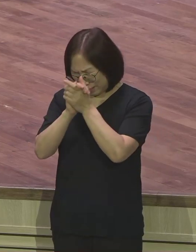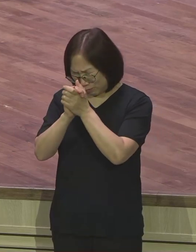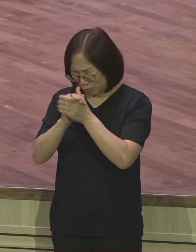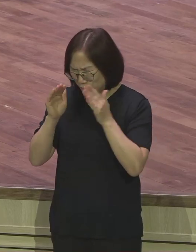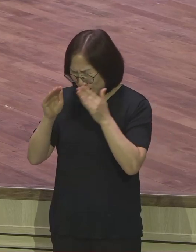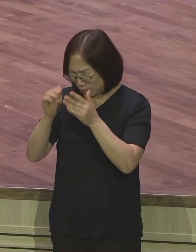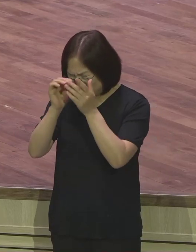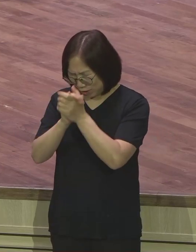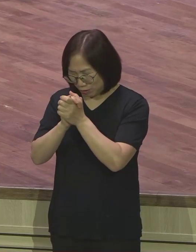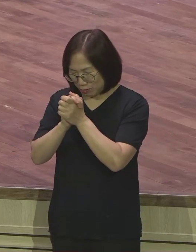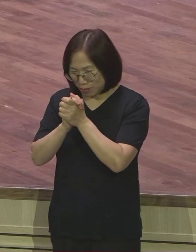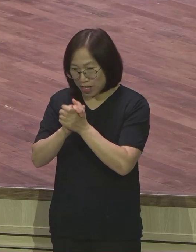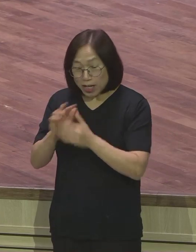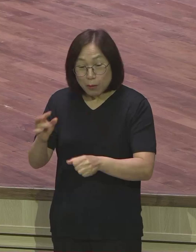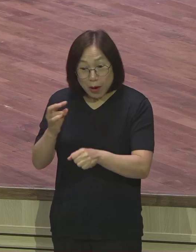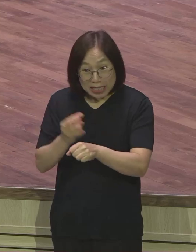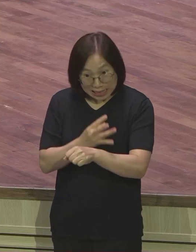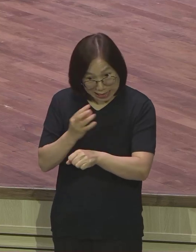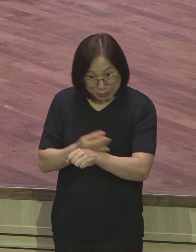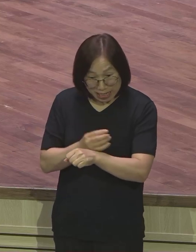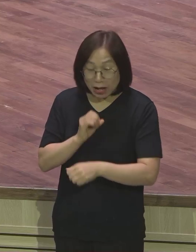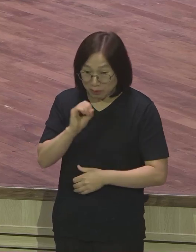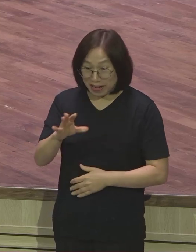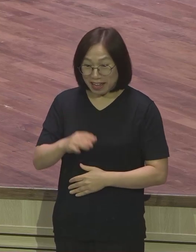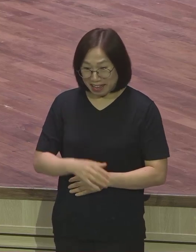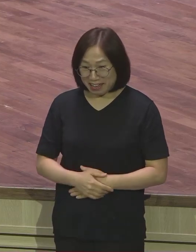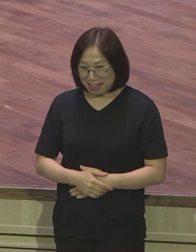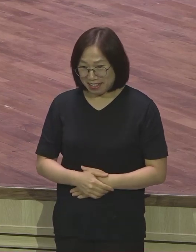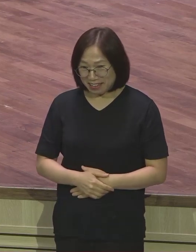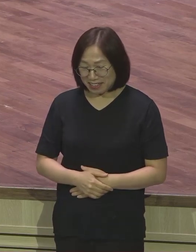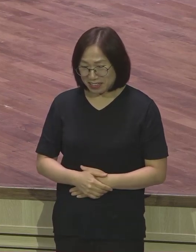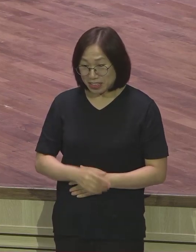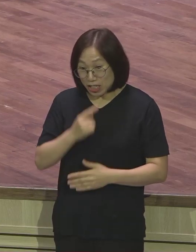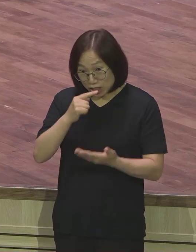24라고 합니다 쉽게 이해가 되시죠?